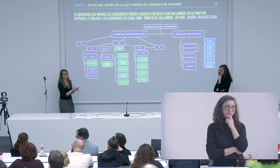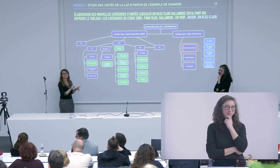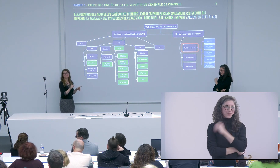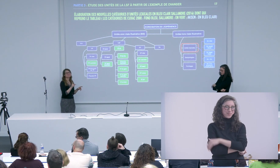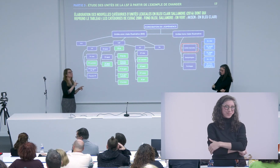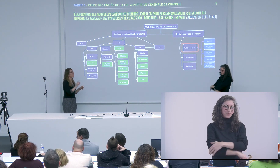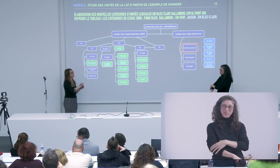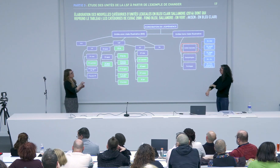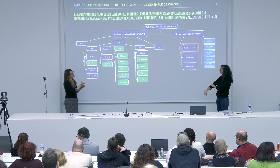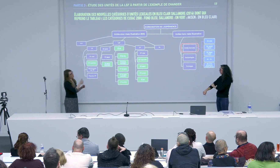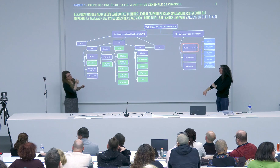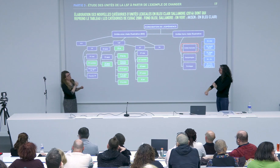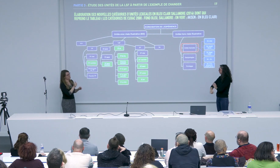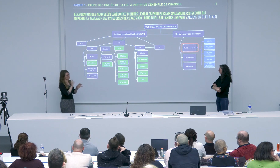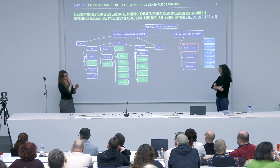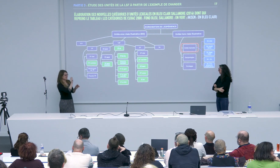Géloquet